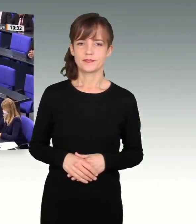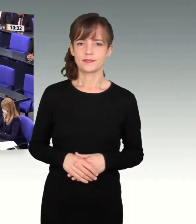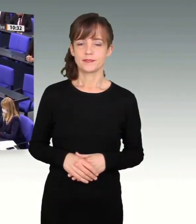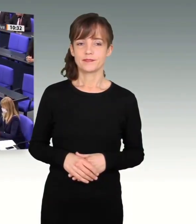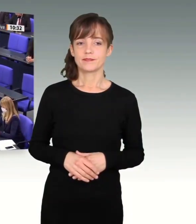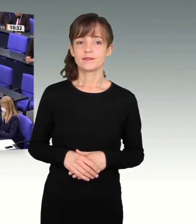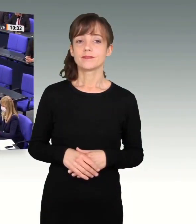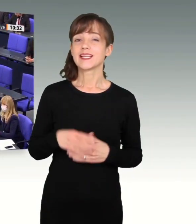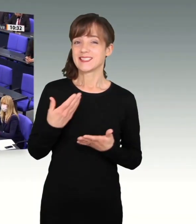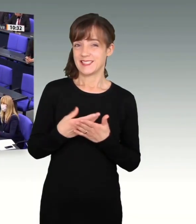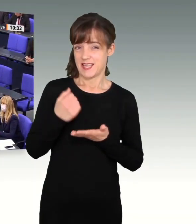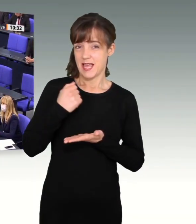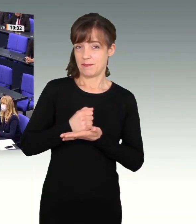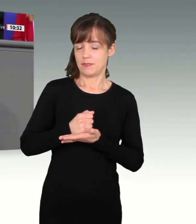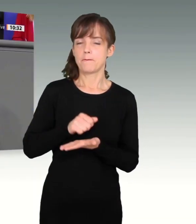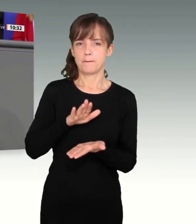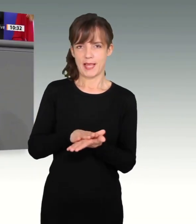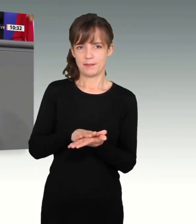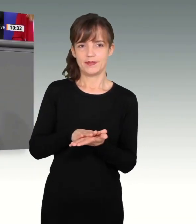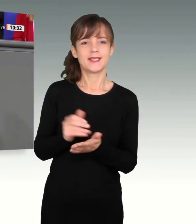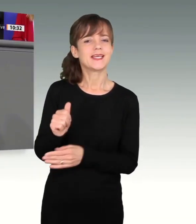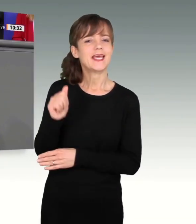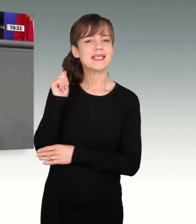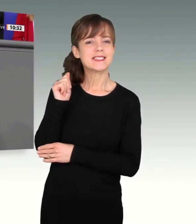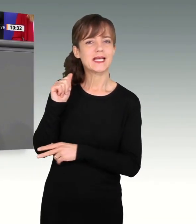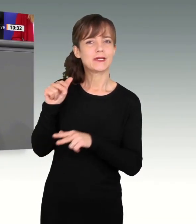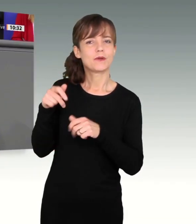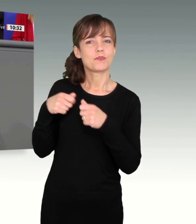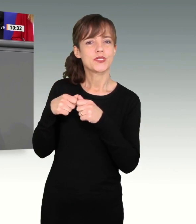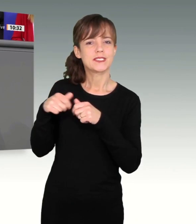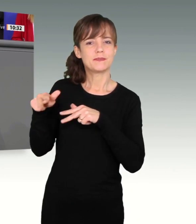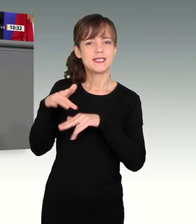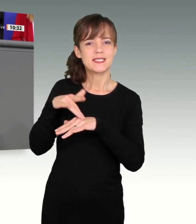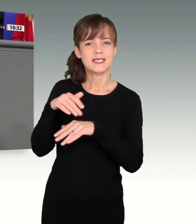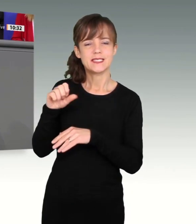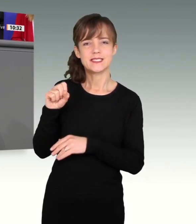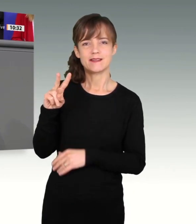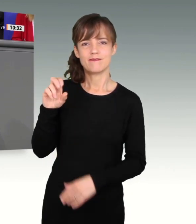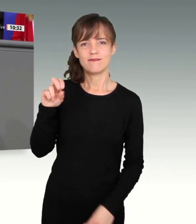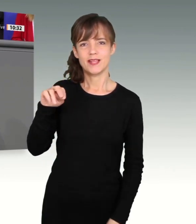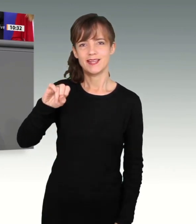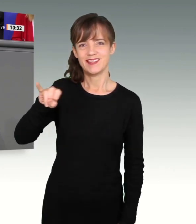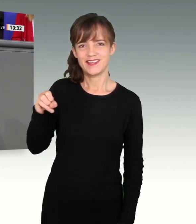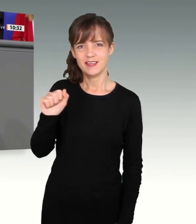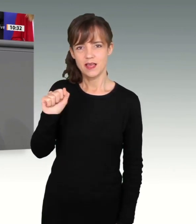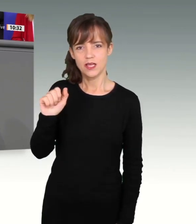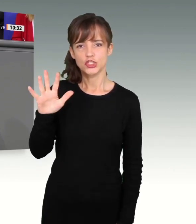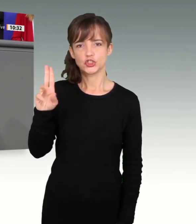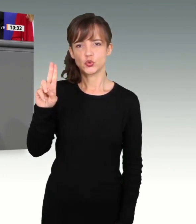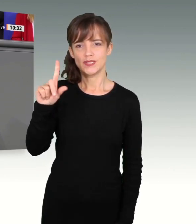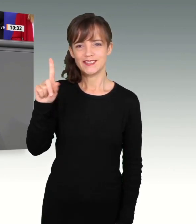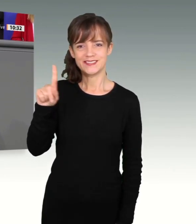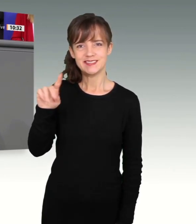Und das Amt wird bleiben. Das hat gestern Bundesministerin Svenja Schulze schon deutlich gemacht. Es gibt viele Menschen